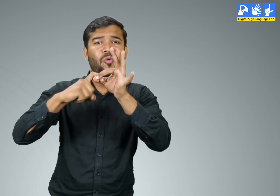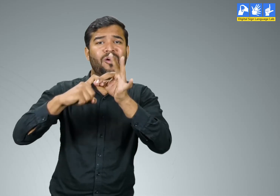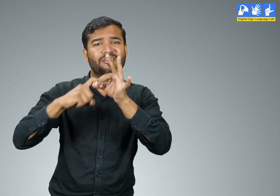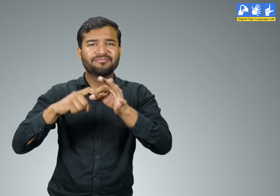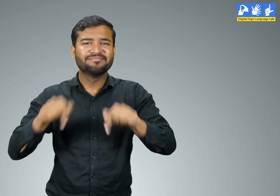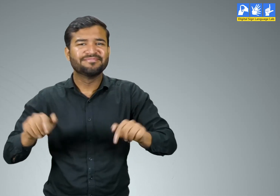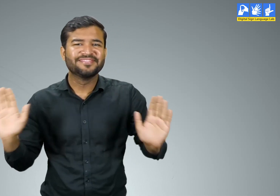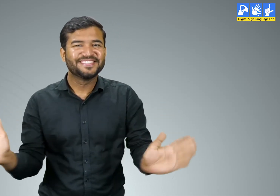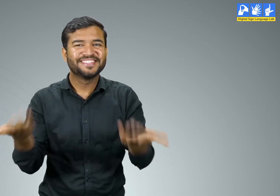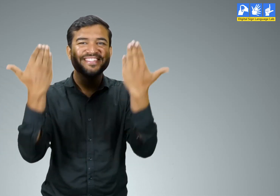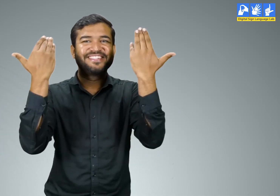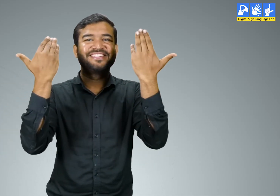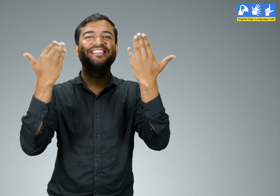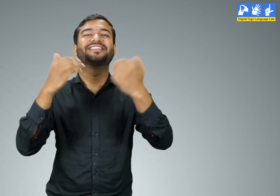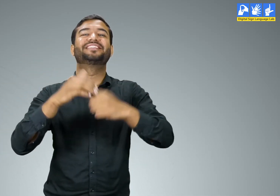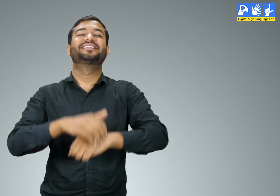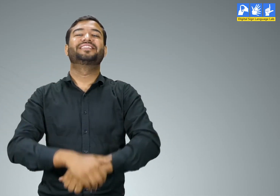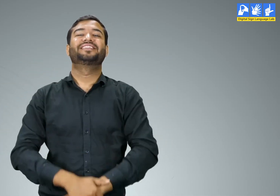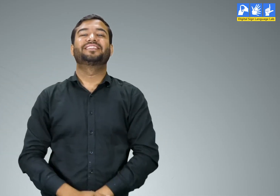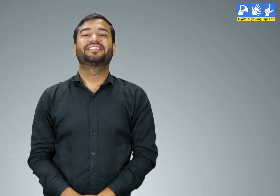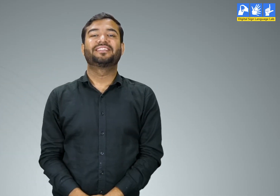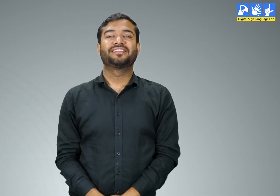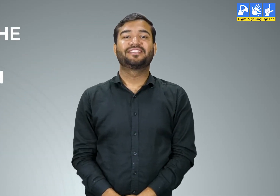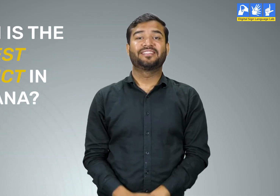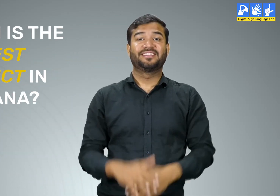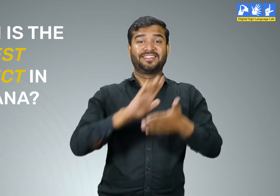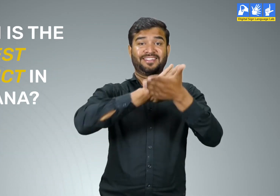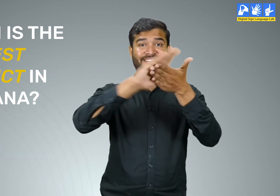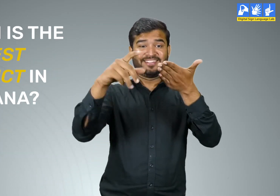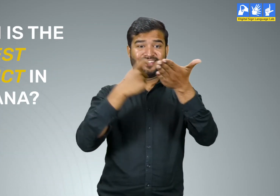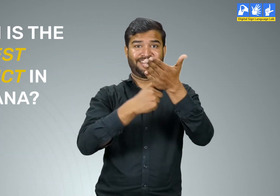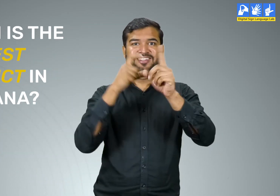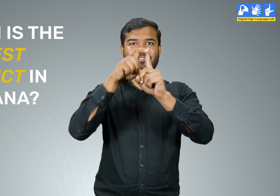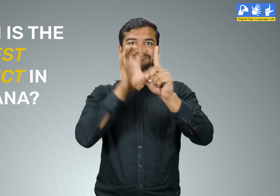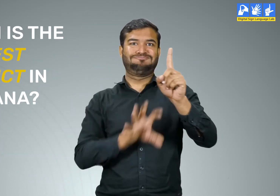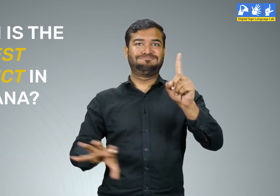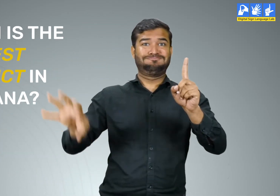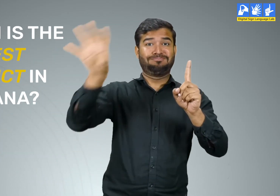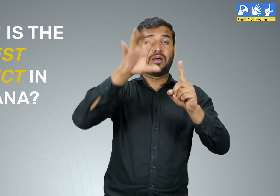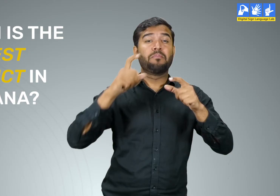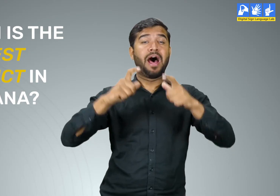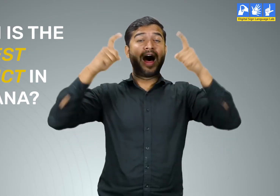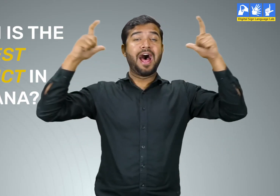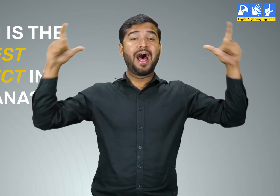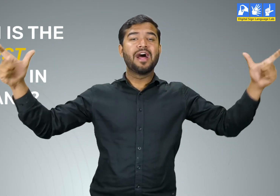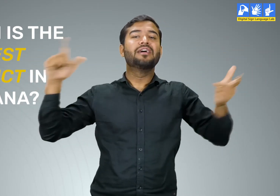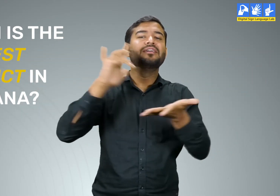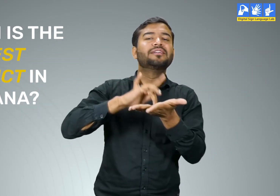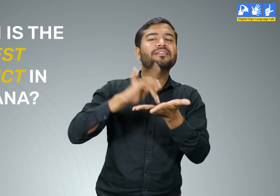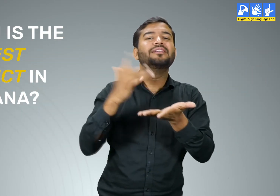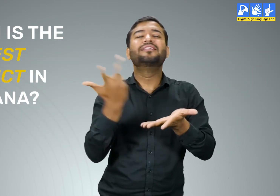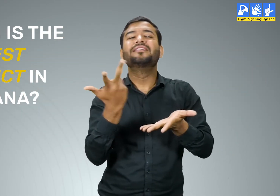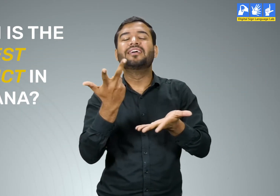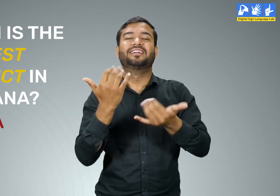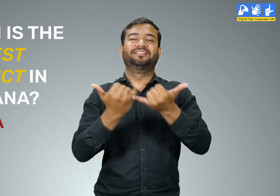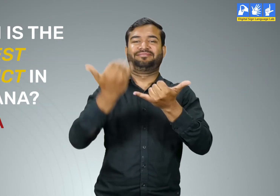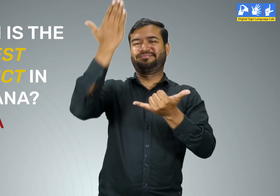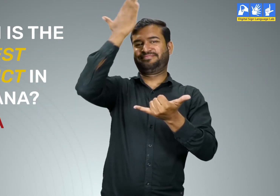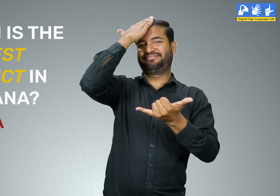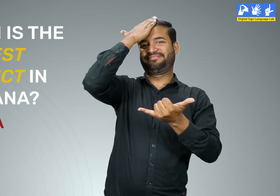अभी मैं आपसे कुछ प्रशन करता हूँ शुरू करें हर्याना का सबसे बड़ा जिला कौन सा है